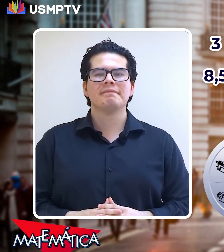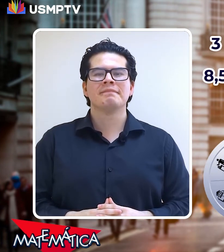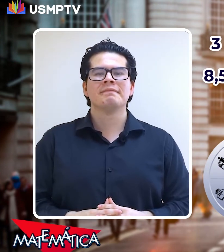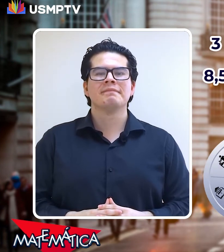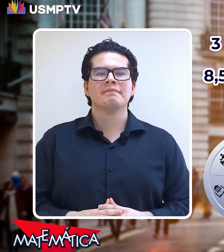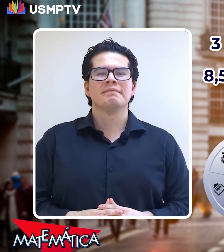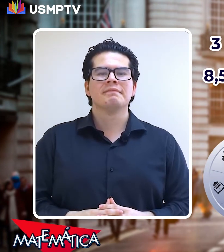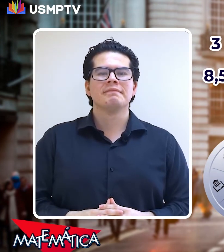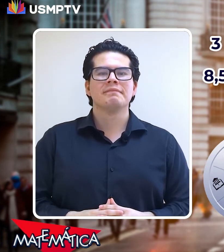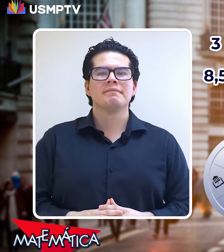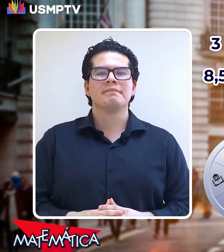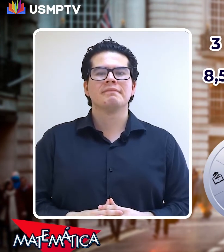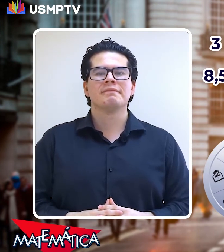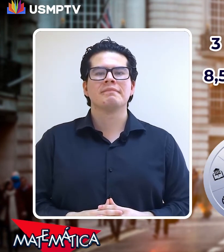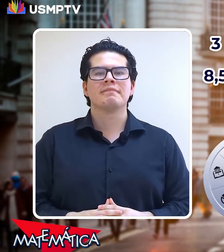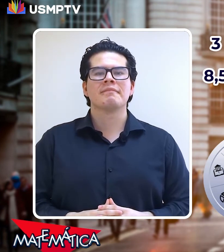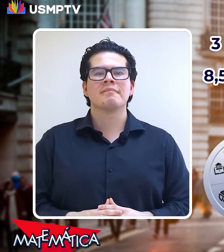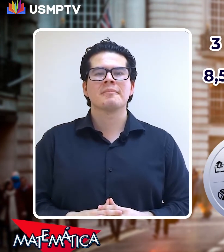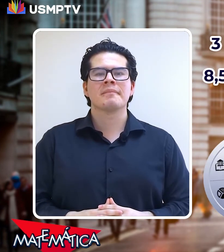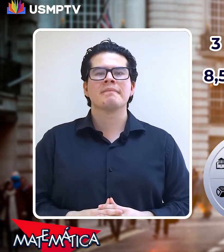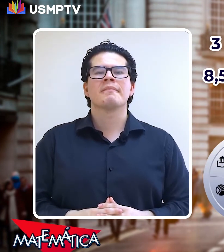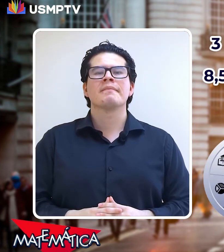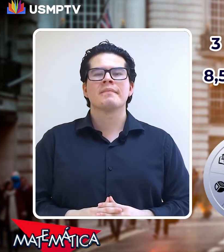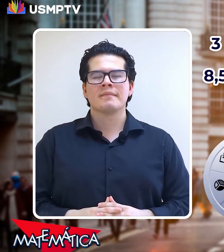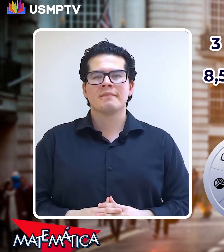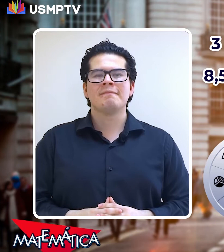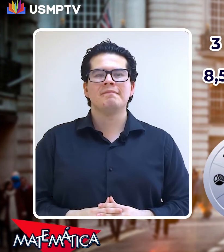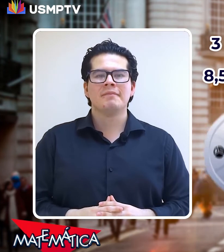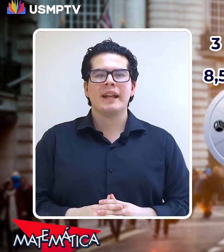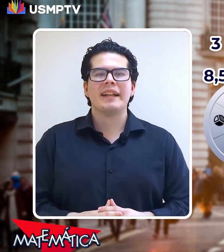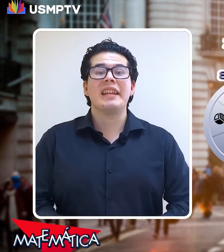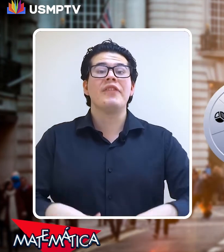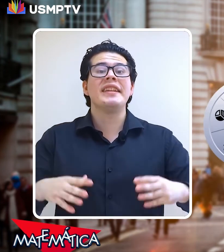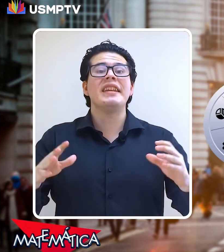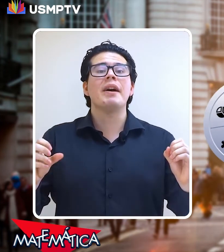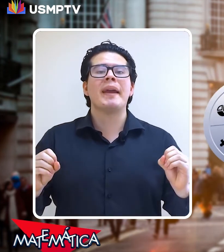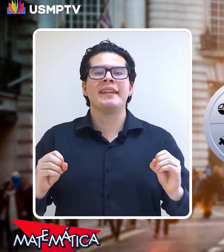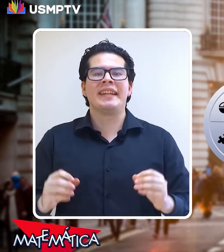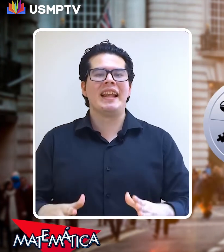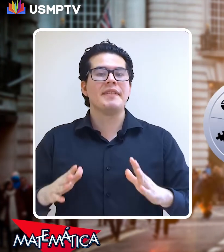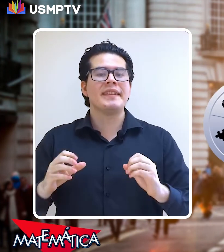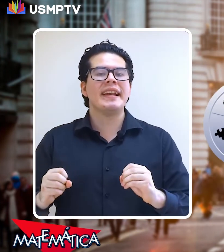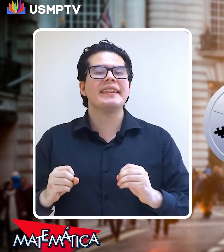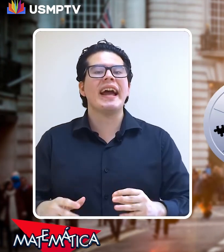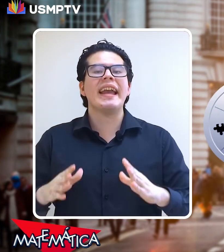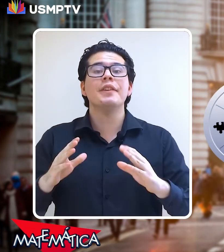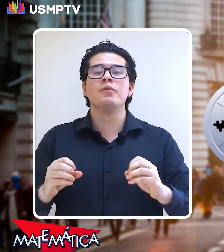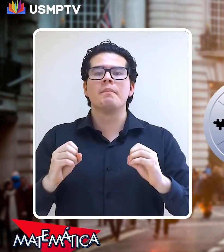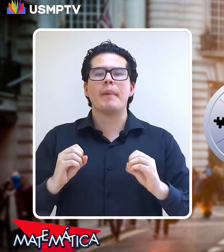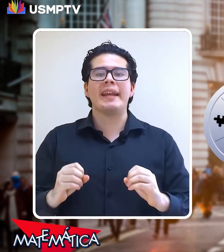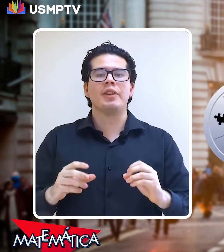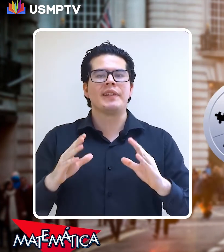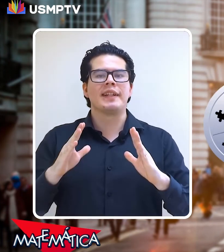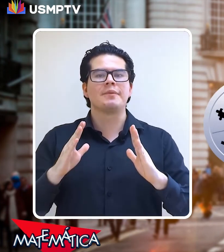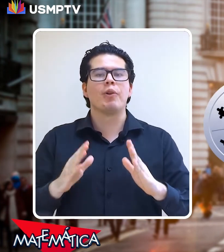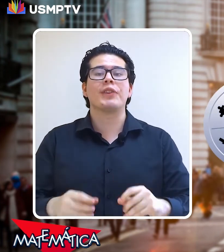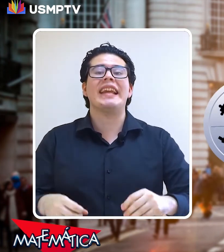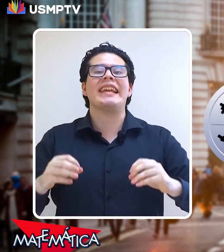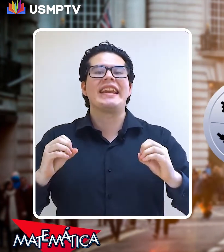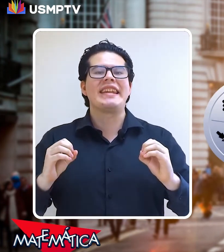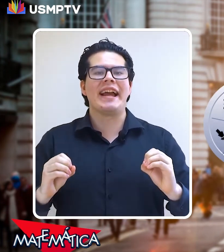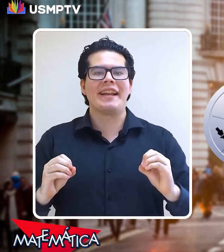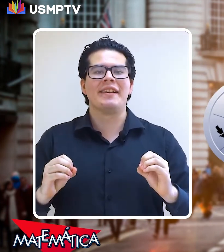nuestro amigo calculó el tiempo de recorrido 204 kilómetros Definitivamente la bicicleta es un medio de